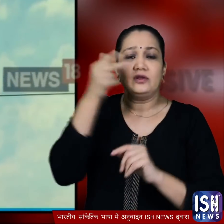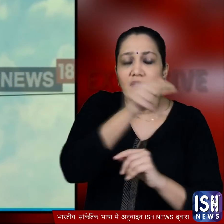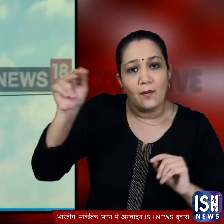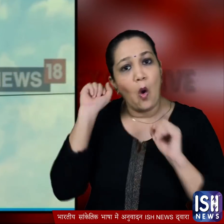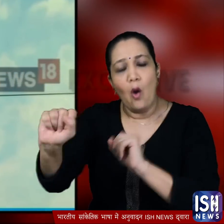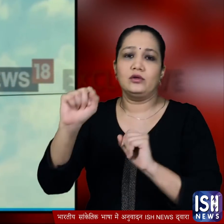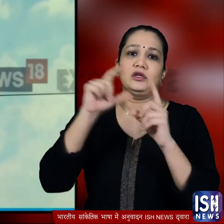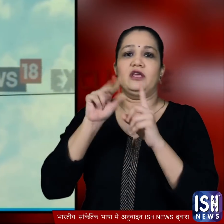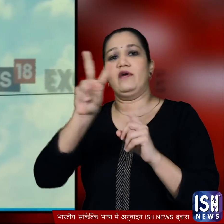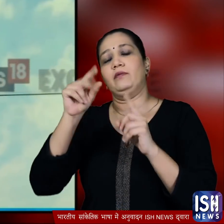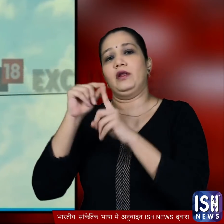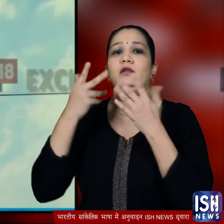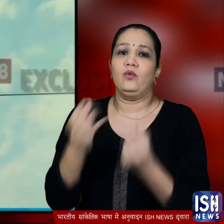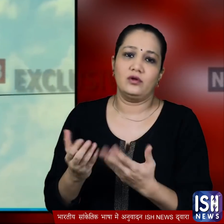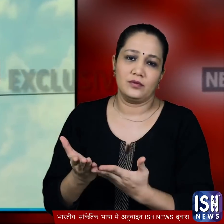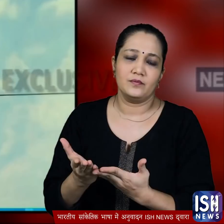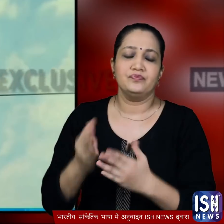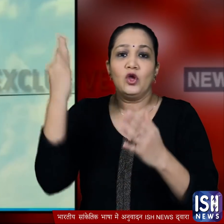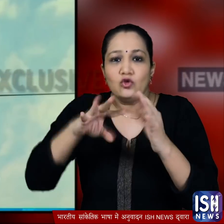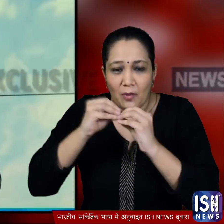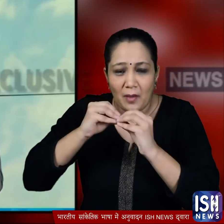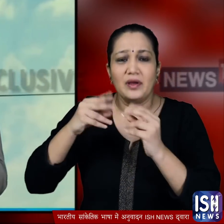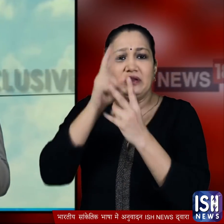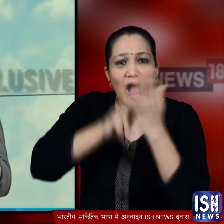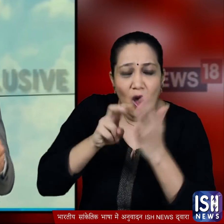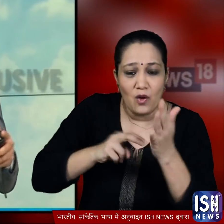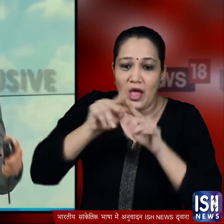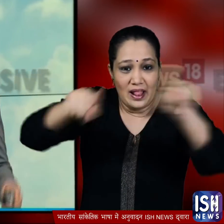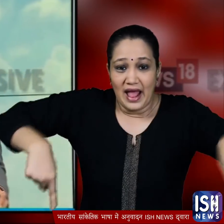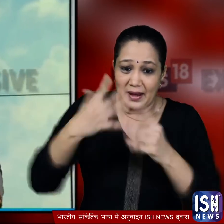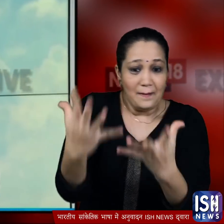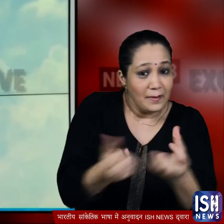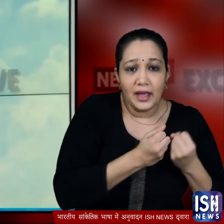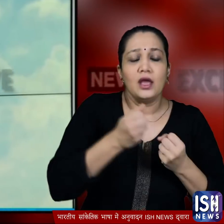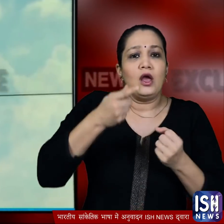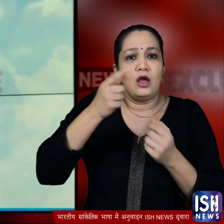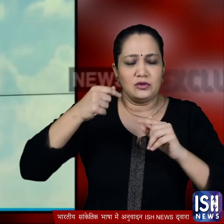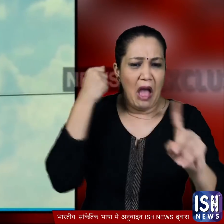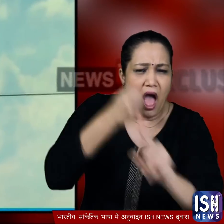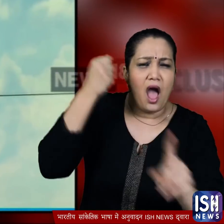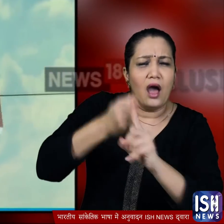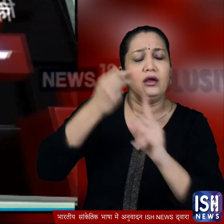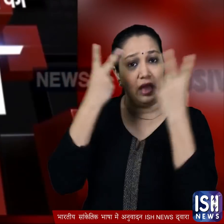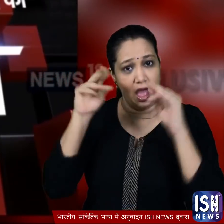को उनका नाम दिये जाने पर अड़ दे जिनोंने नवी मुंबई के लिए जिन किसानों की जमीन ली गई उनके मुआवजे की लंबी लड़ाई लड़ी थी